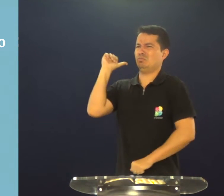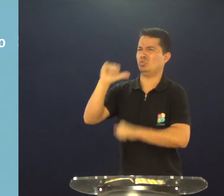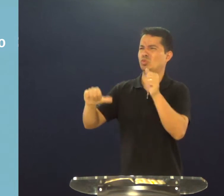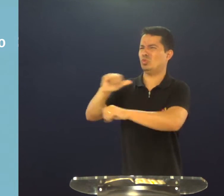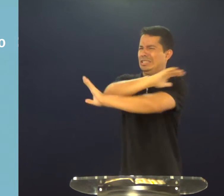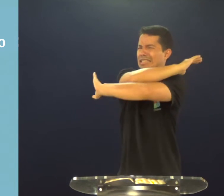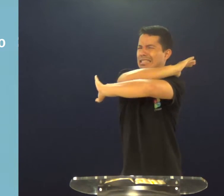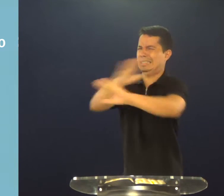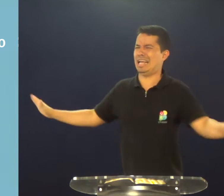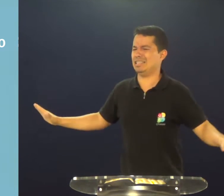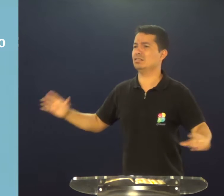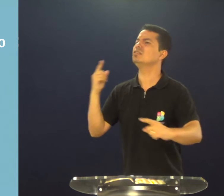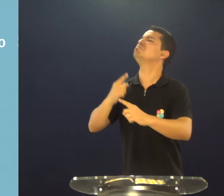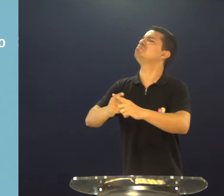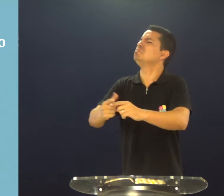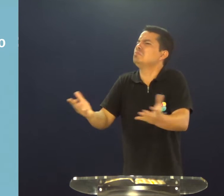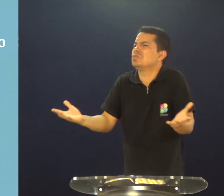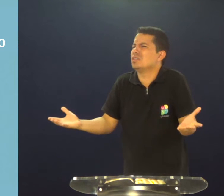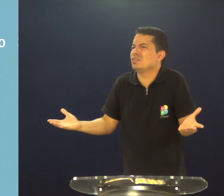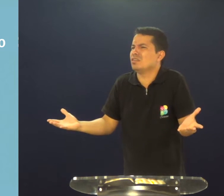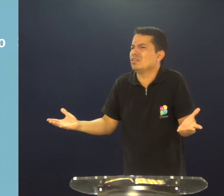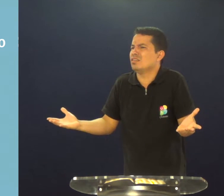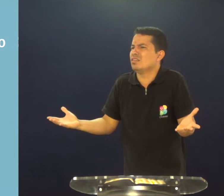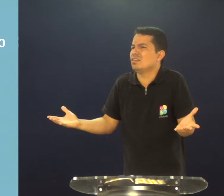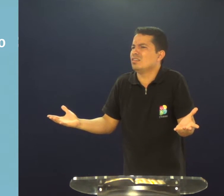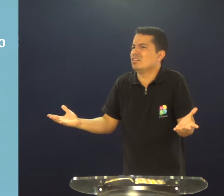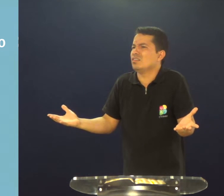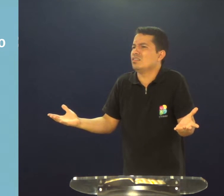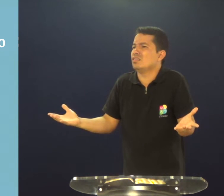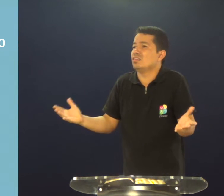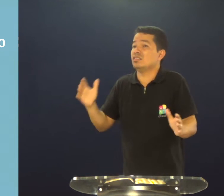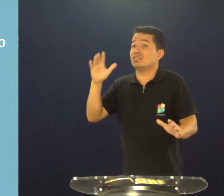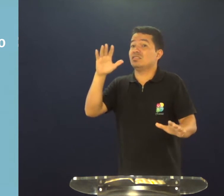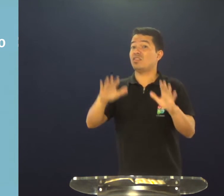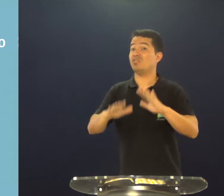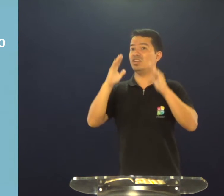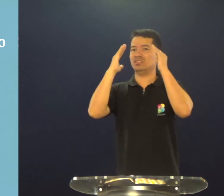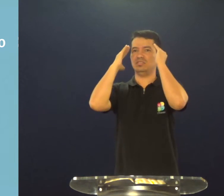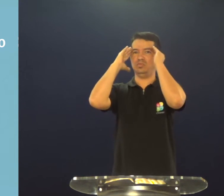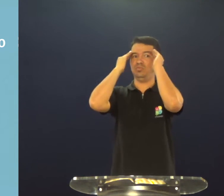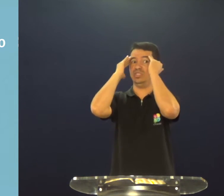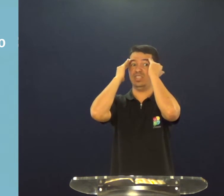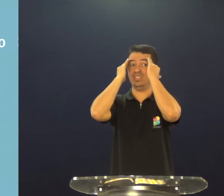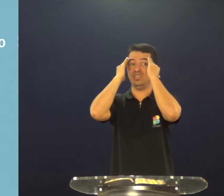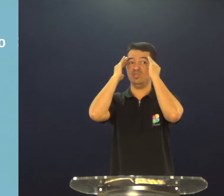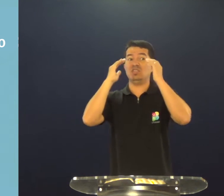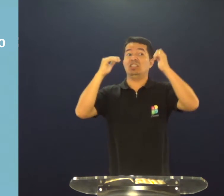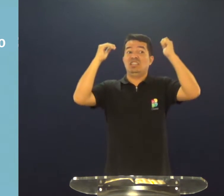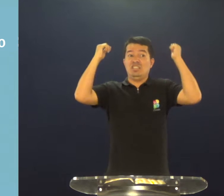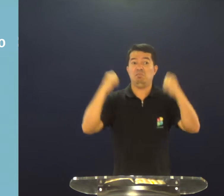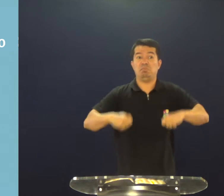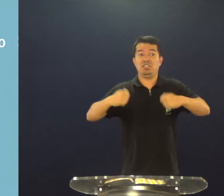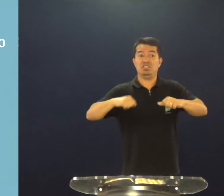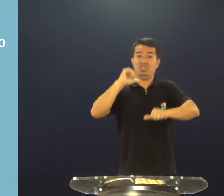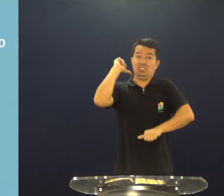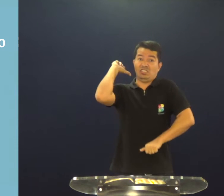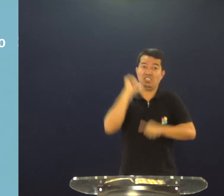estão o quê? Envolvidas com o pecado, o pecado, isso não mudou na vida delas, por quê? Talvez elas não tenham entendido